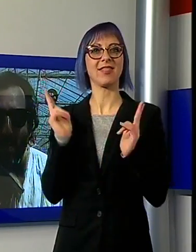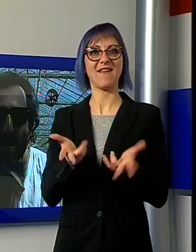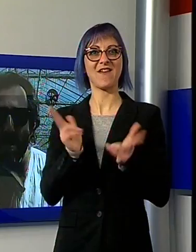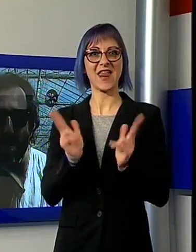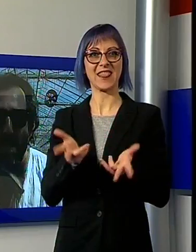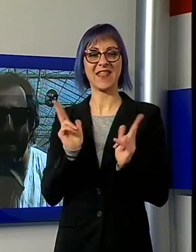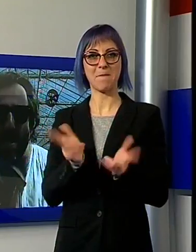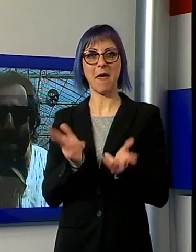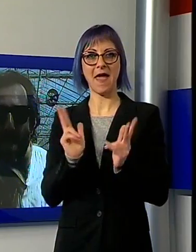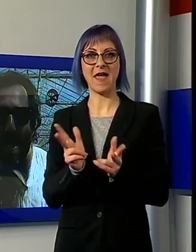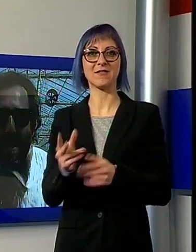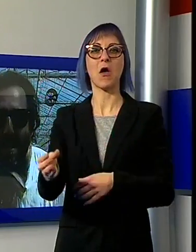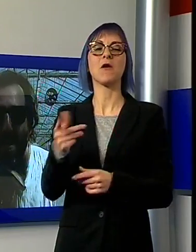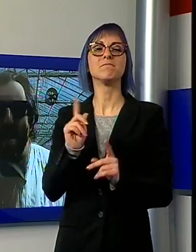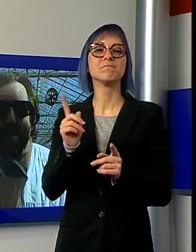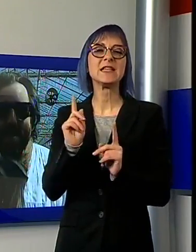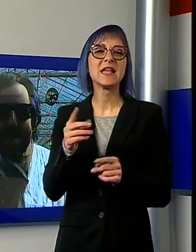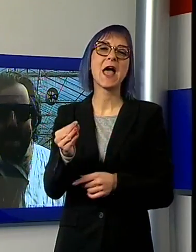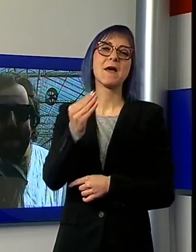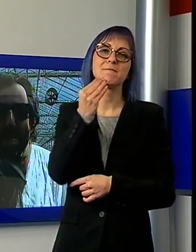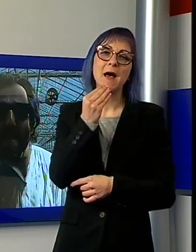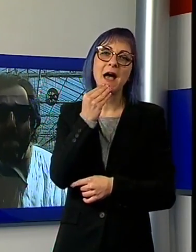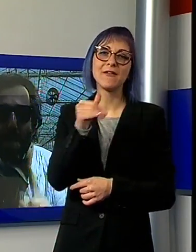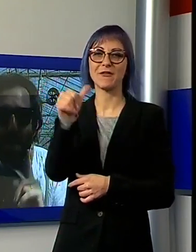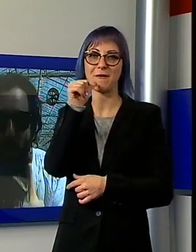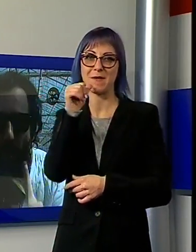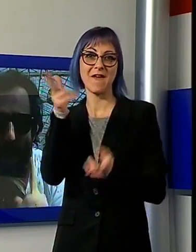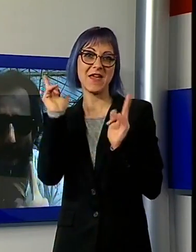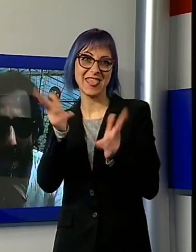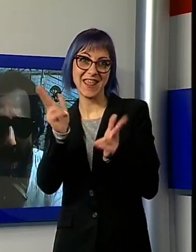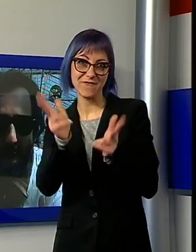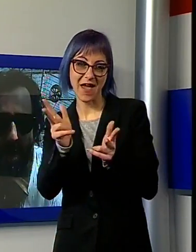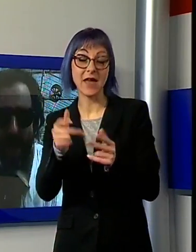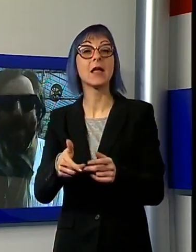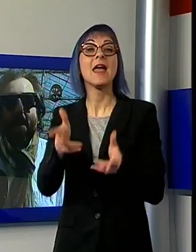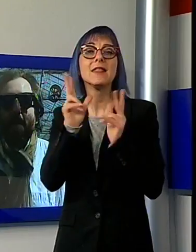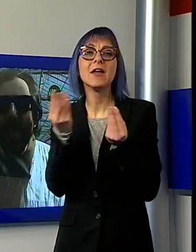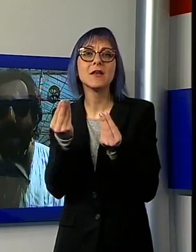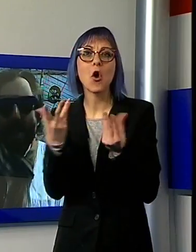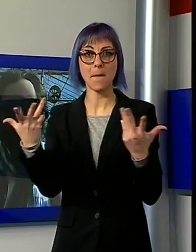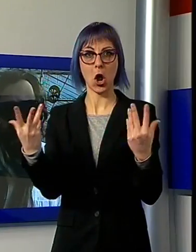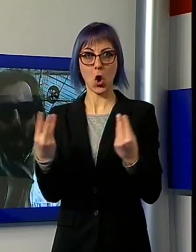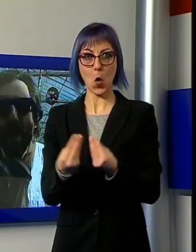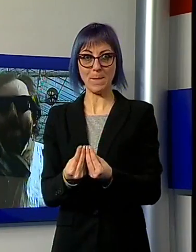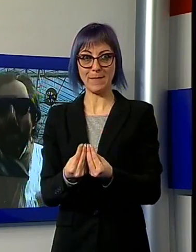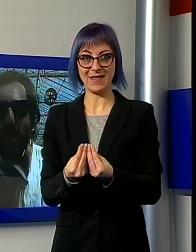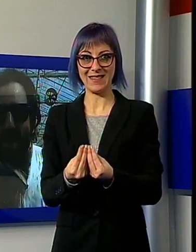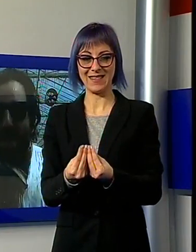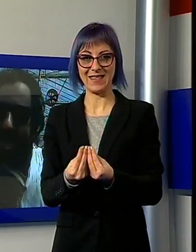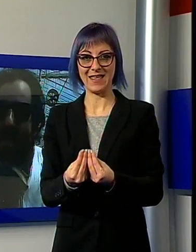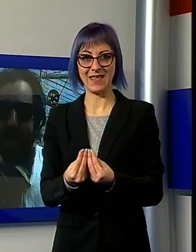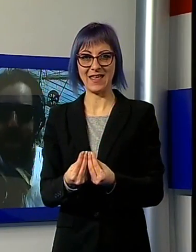si mangia e si beve ci si diverte e ci si diverte sempre in compagnia perché il cibo è